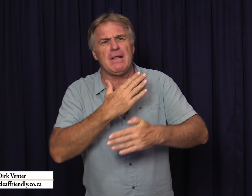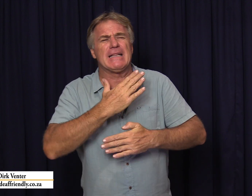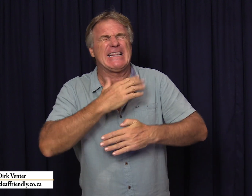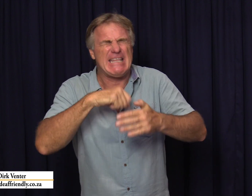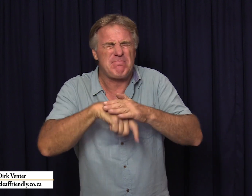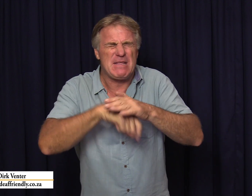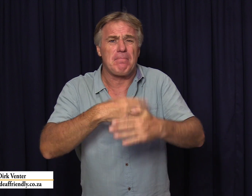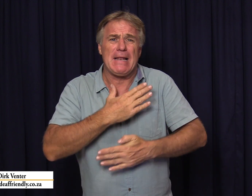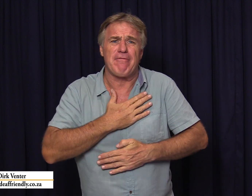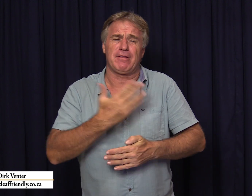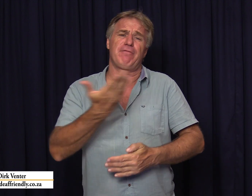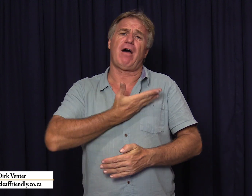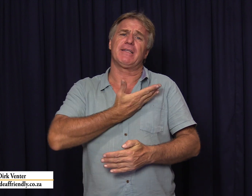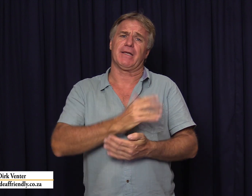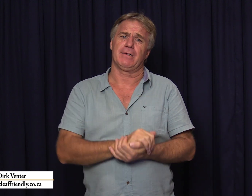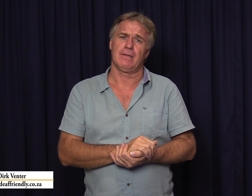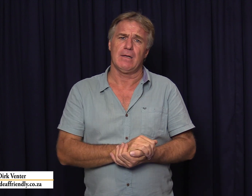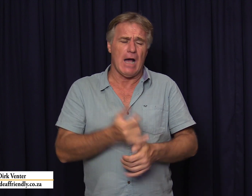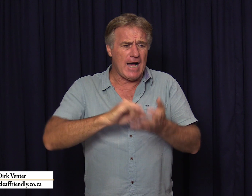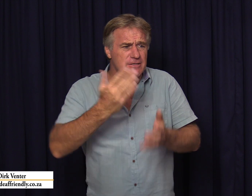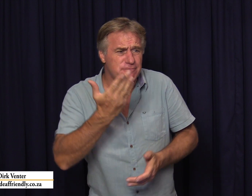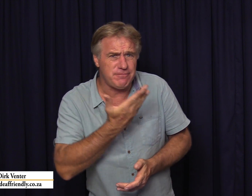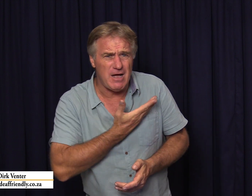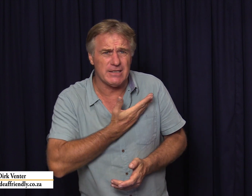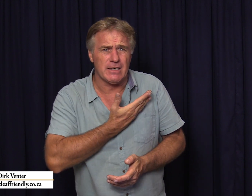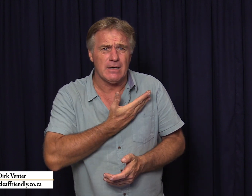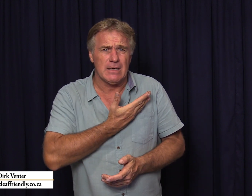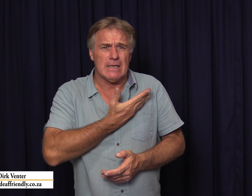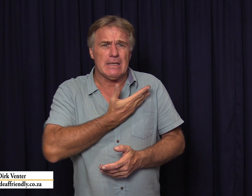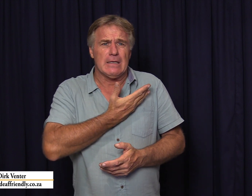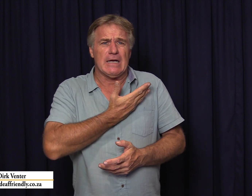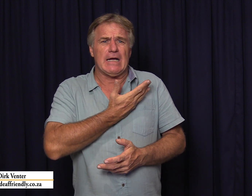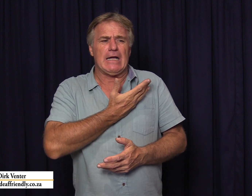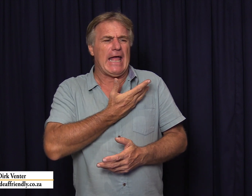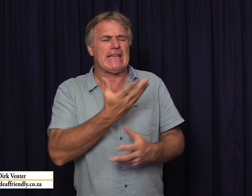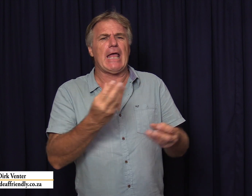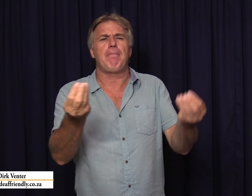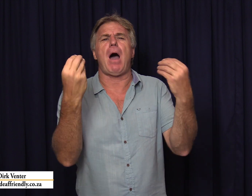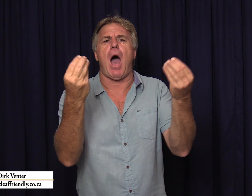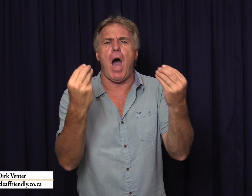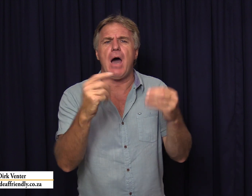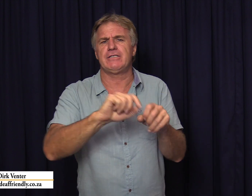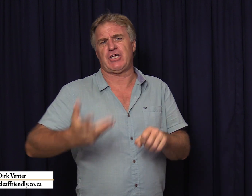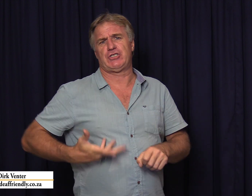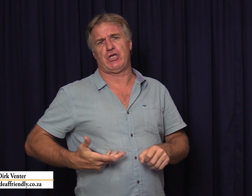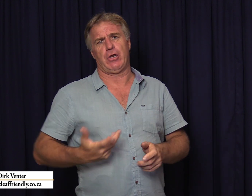diep diep lief die vader as vader het hy een beha in sy sien